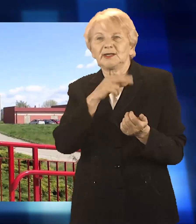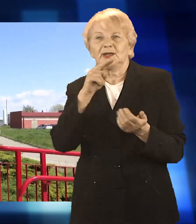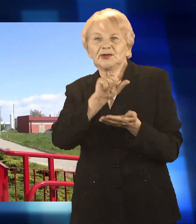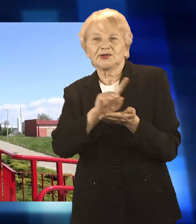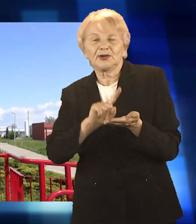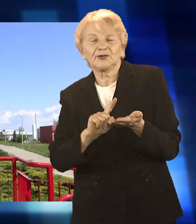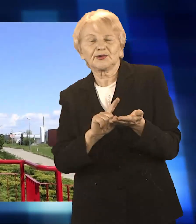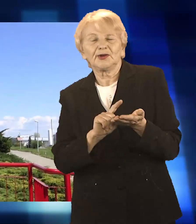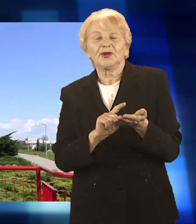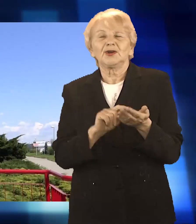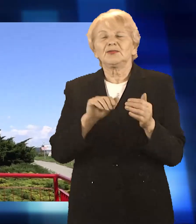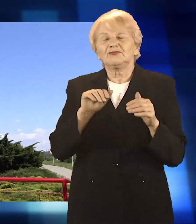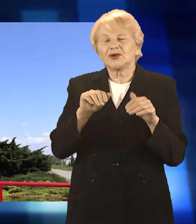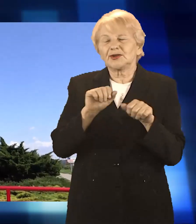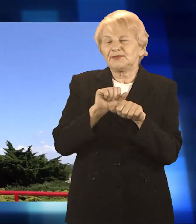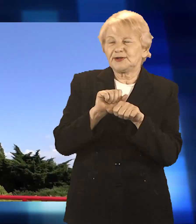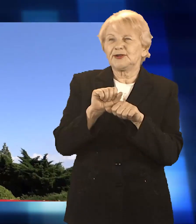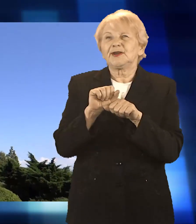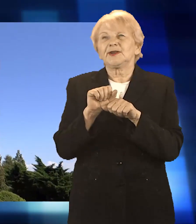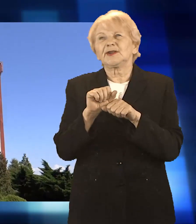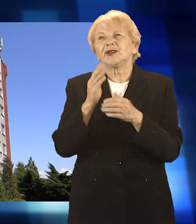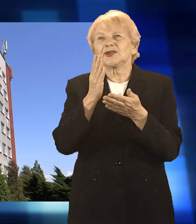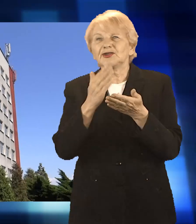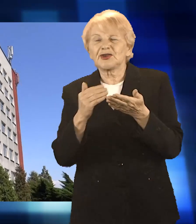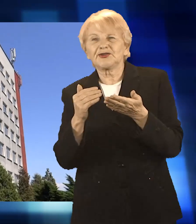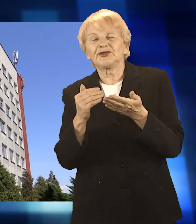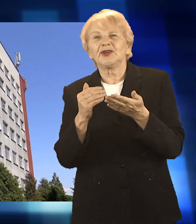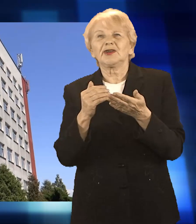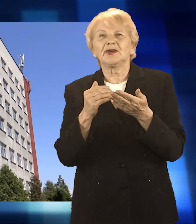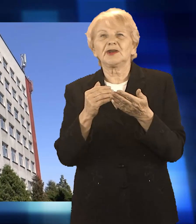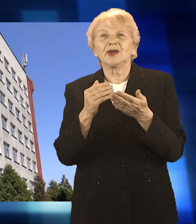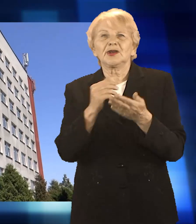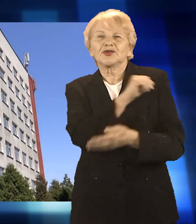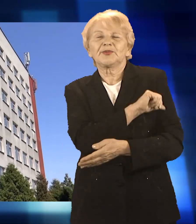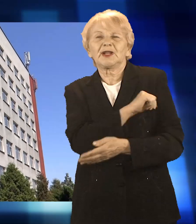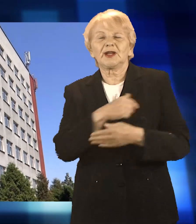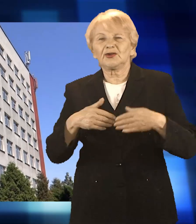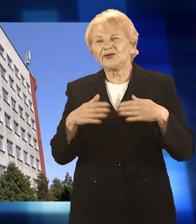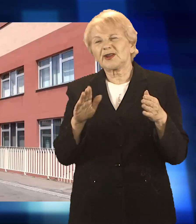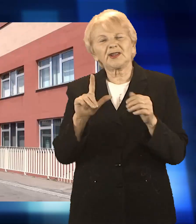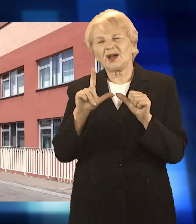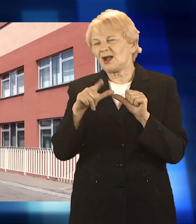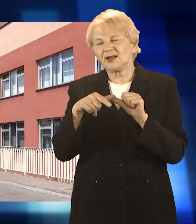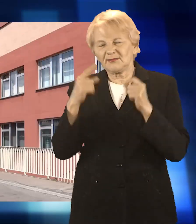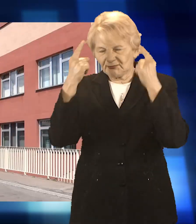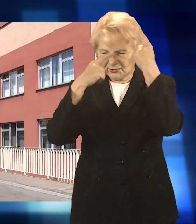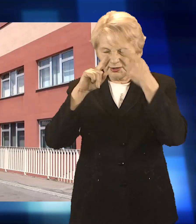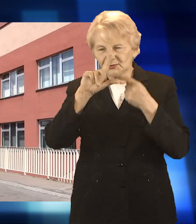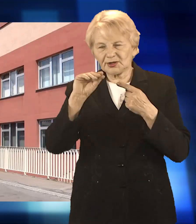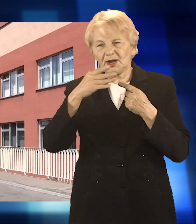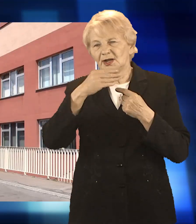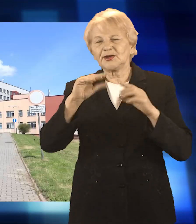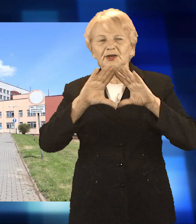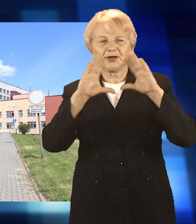szpitala będzie mogła zostać udostępniona dla pacjentów niezakażonych, ale to wymaga zgody nadrzędnych instytucji, a przede wszystkim wprowadzenia